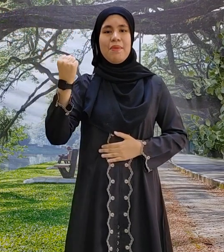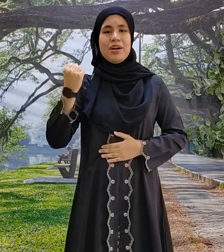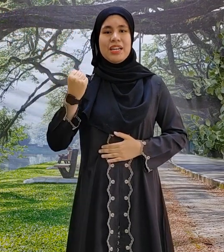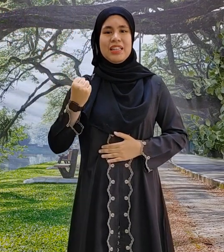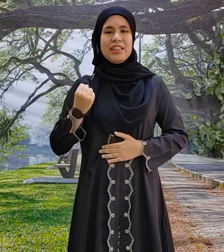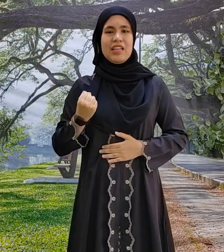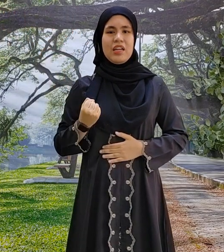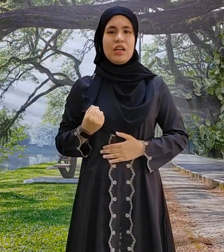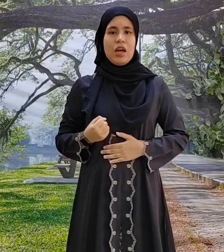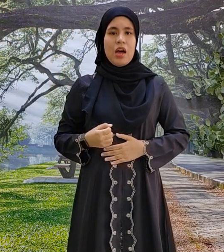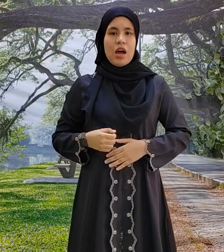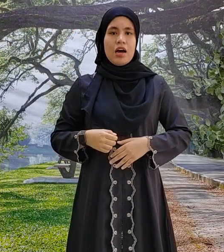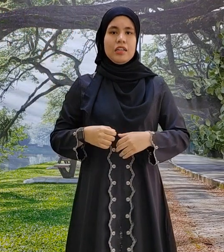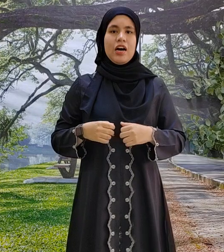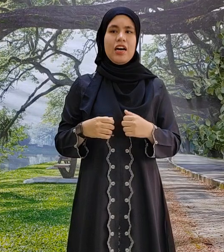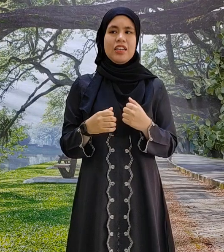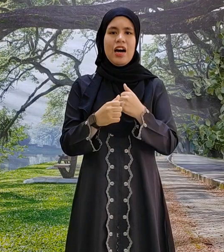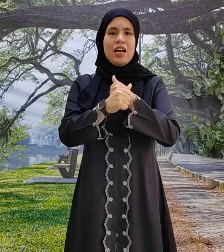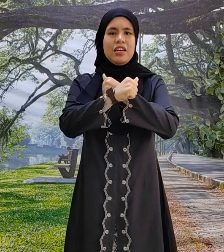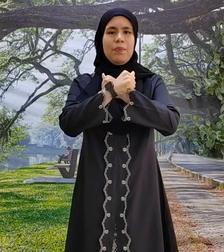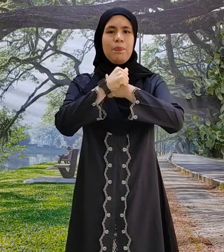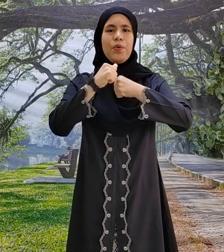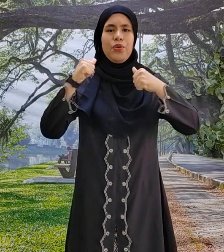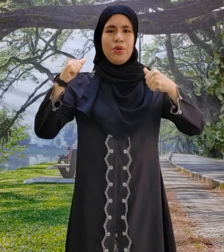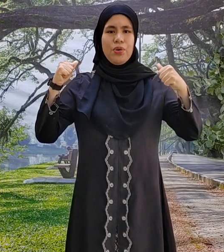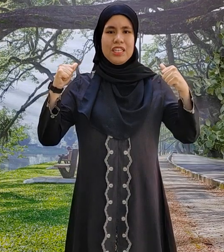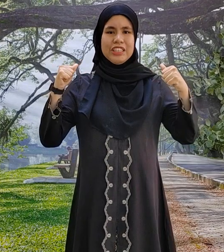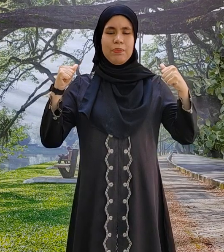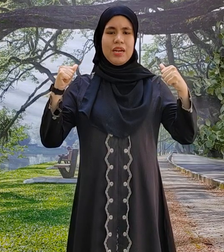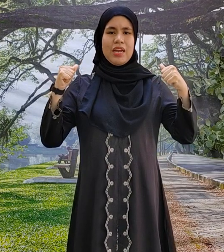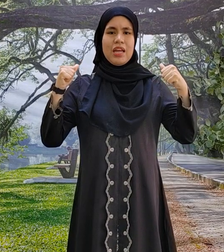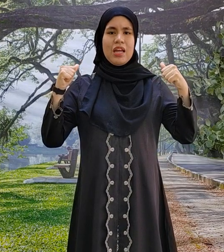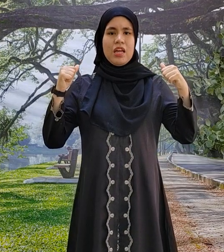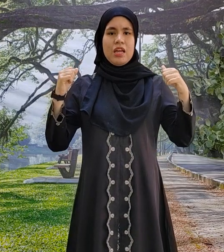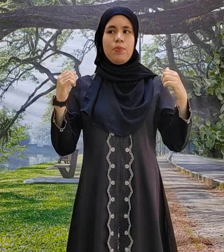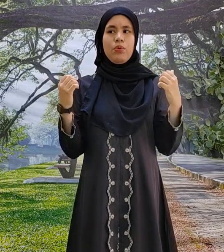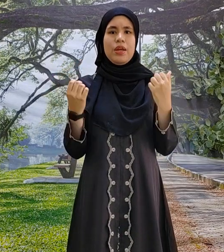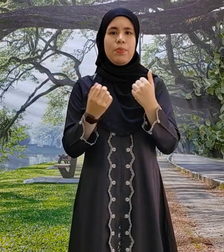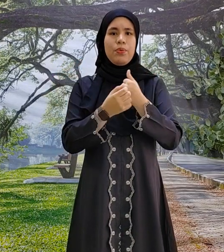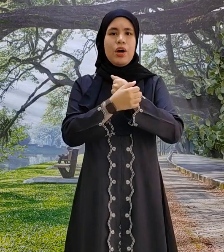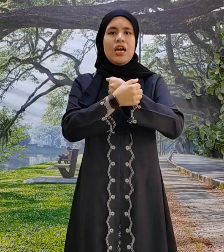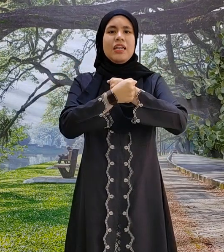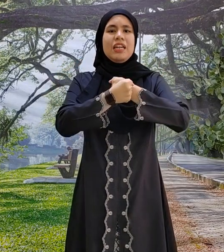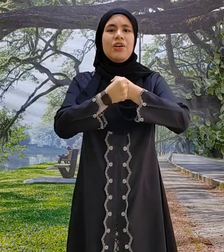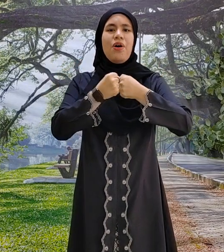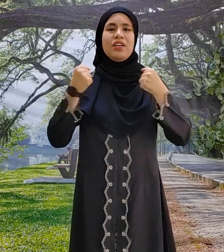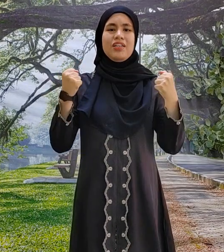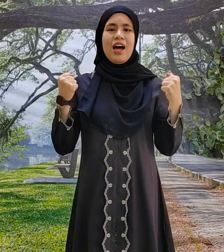merintih Ayah-ayah dipunuh disembelih Ibu-ibu dinoda